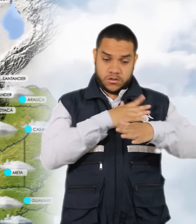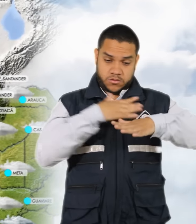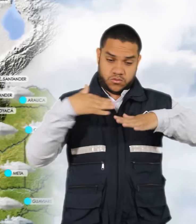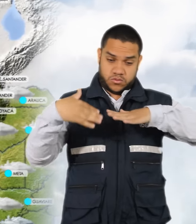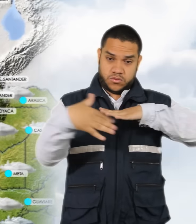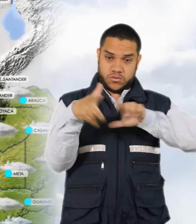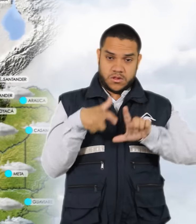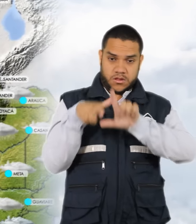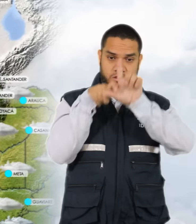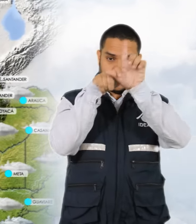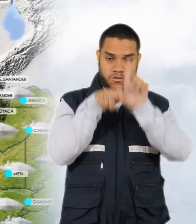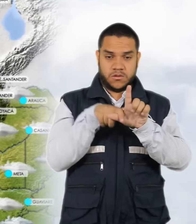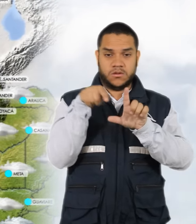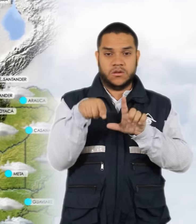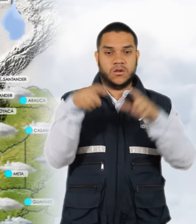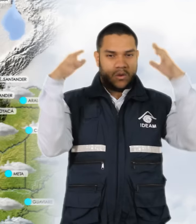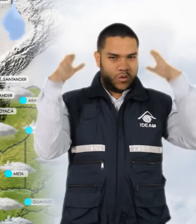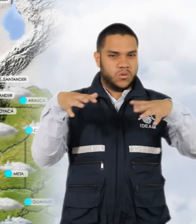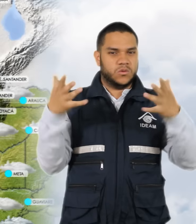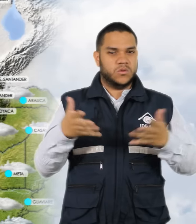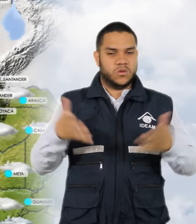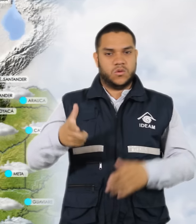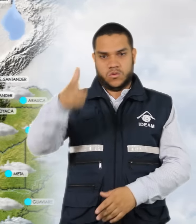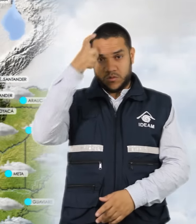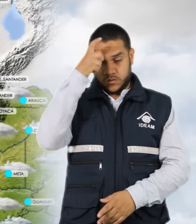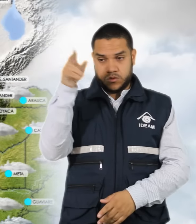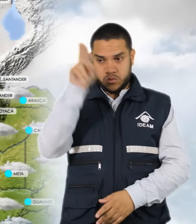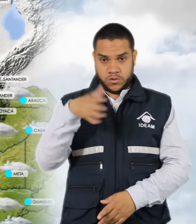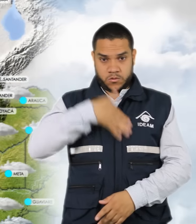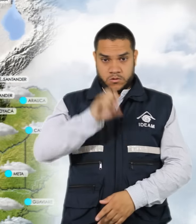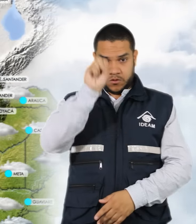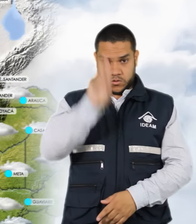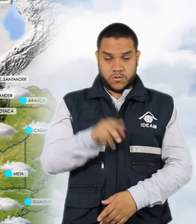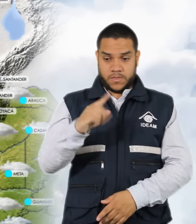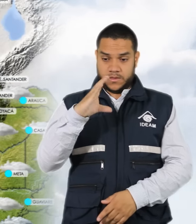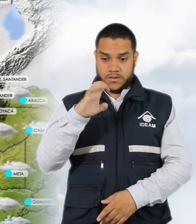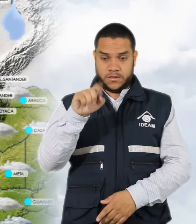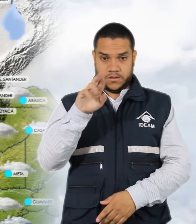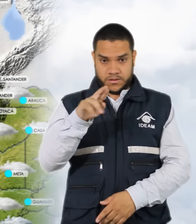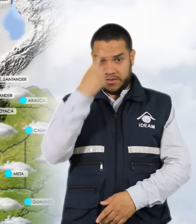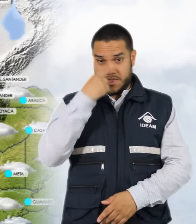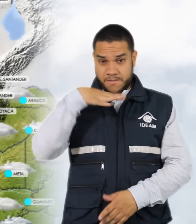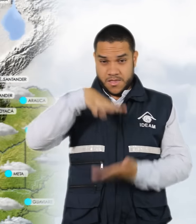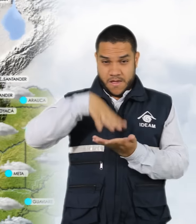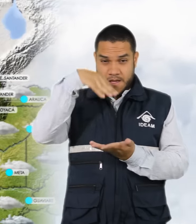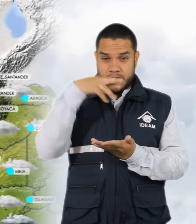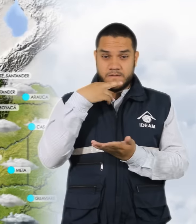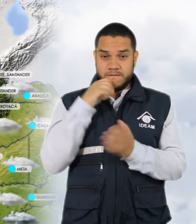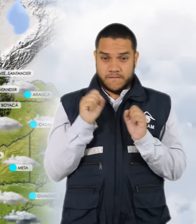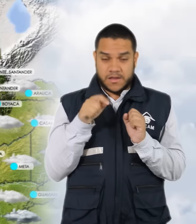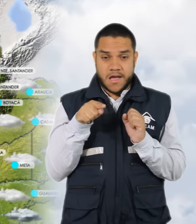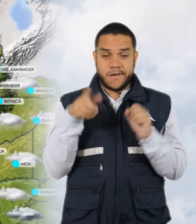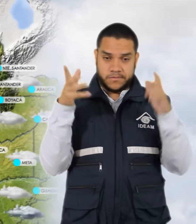Se estiman algunas lluvias en sectores de Córdoba, Sucre, Sur de Bolívar, Cesar y en la Sierra Nevada de Santa Marta. En